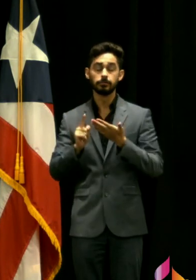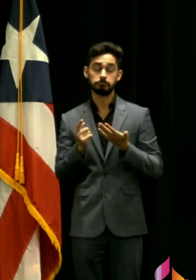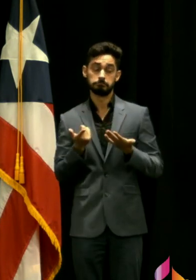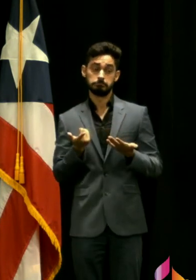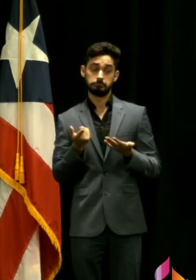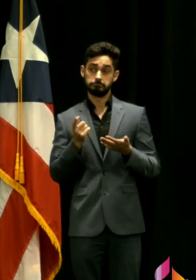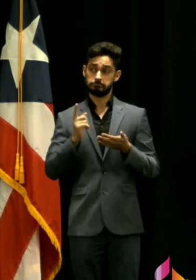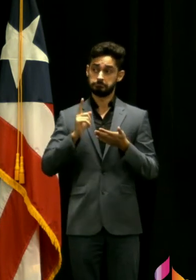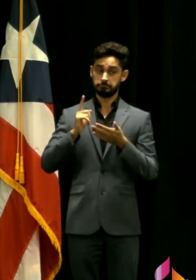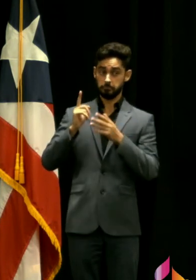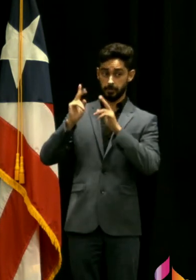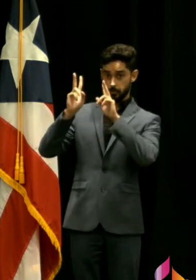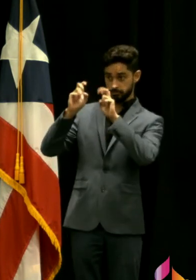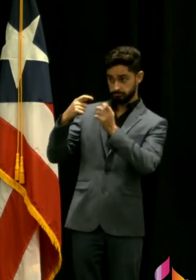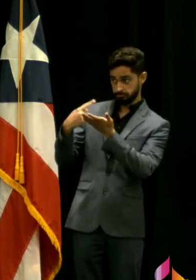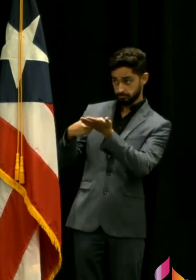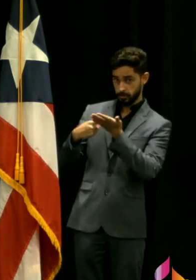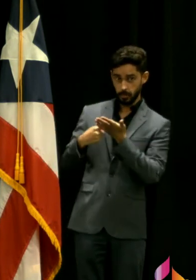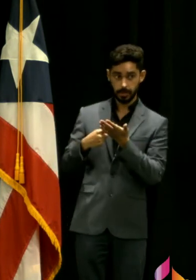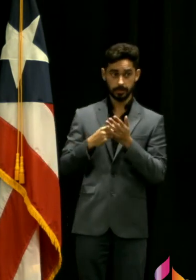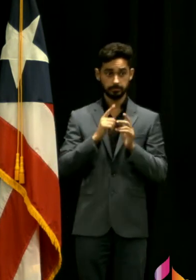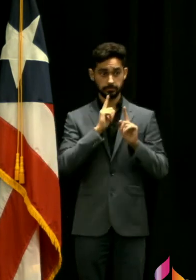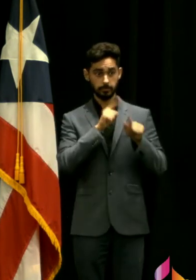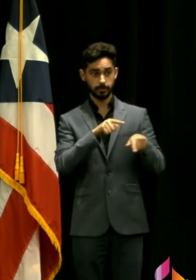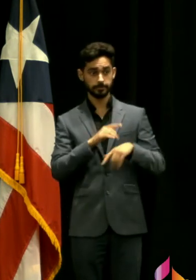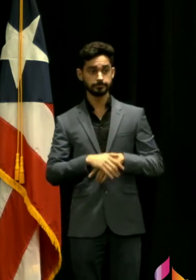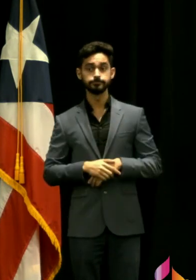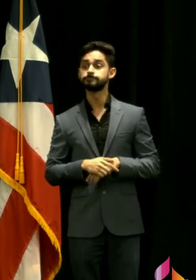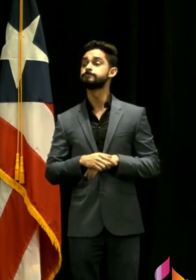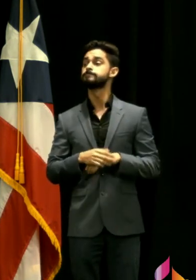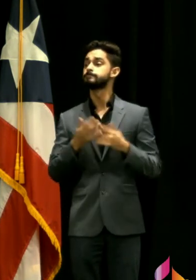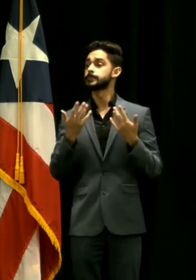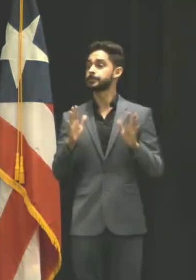la contestación culminamos gracias gracias gracias gracias gracias gracias gracias